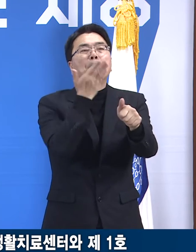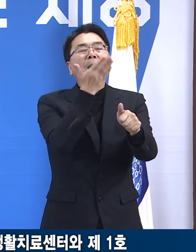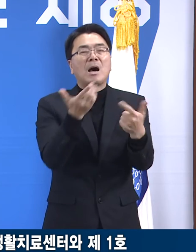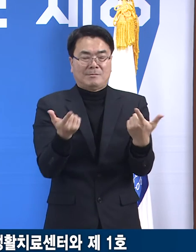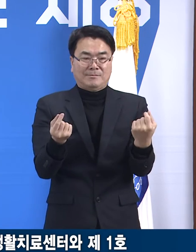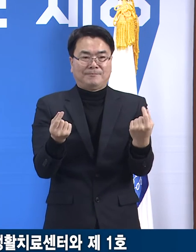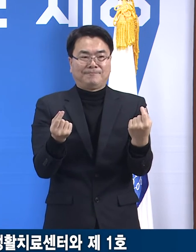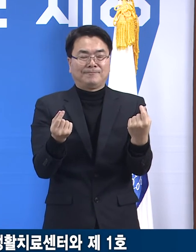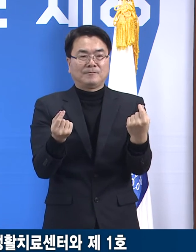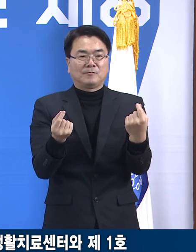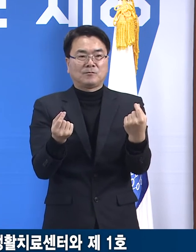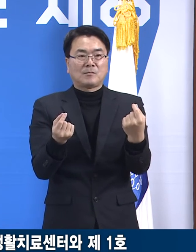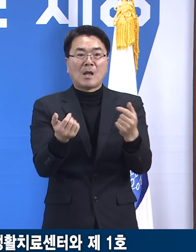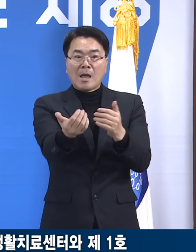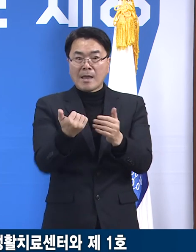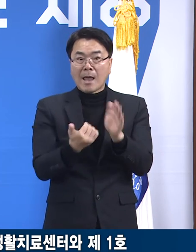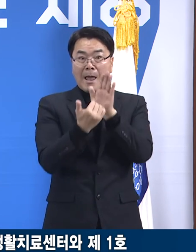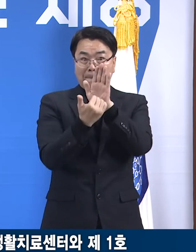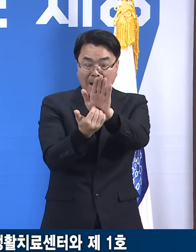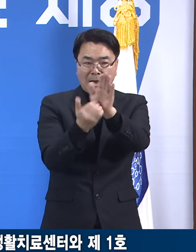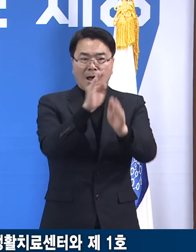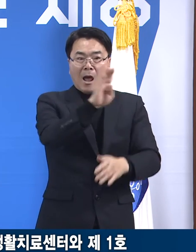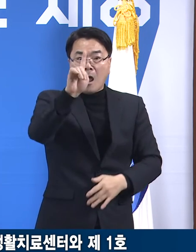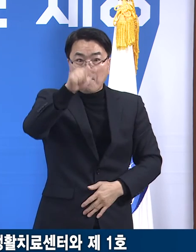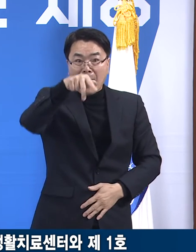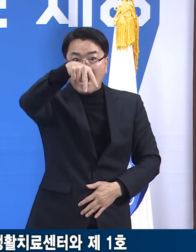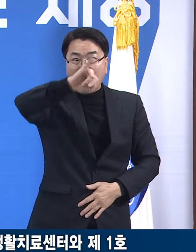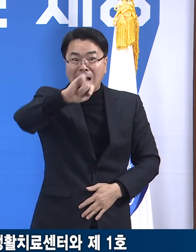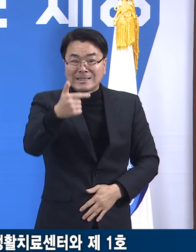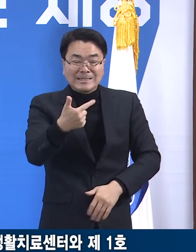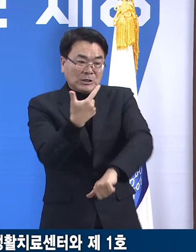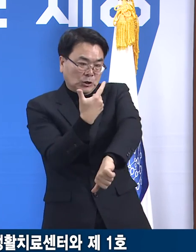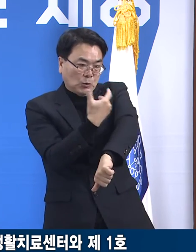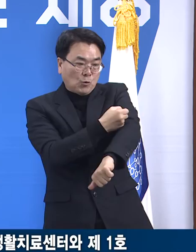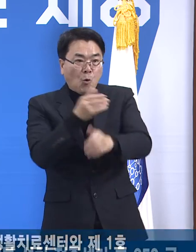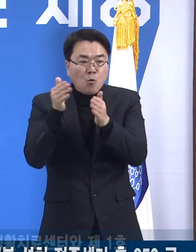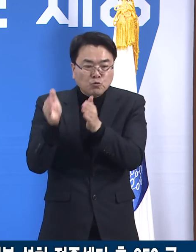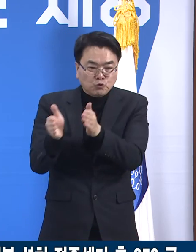코로나19 백신 접종을 위한 사전 준비 현황을 말씀드립니다.